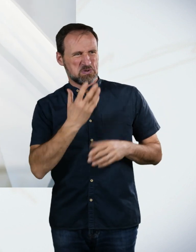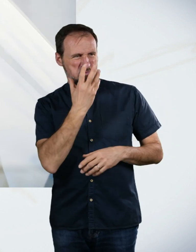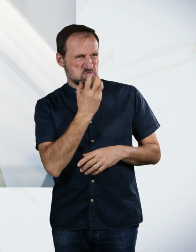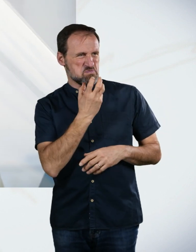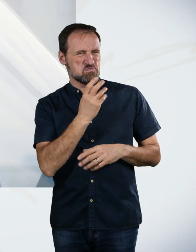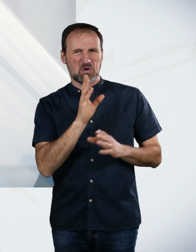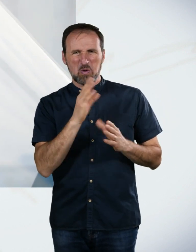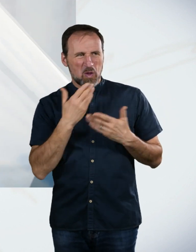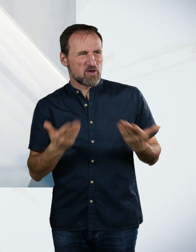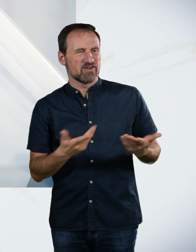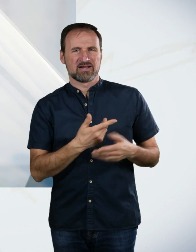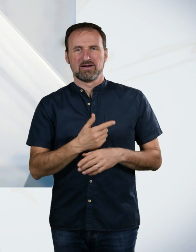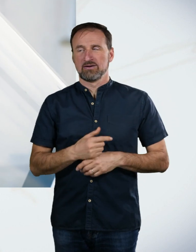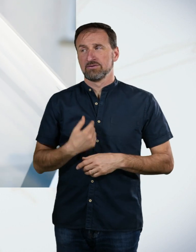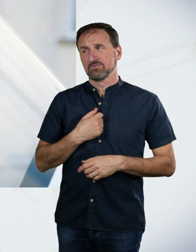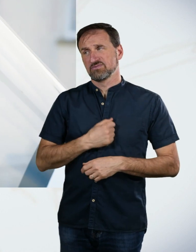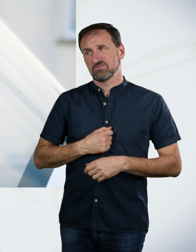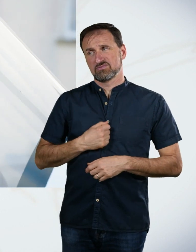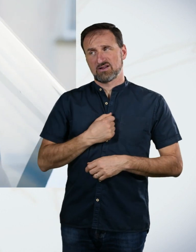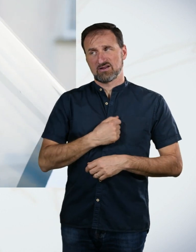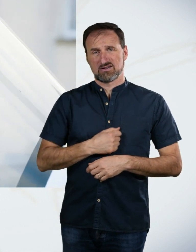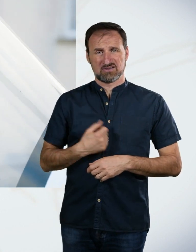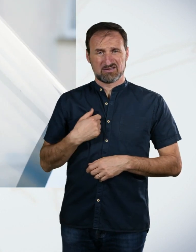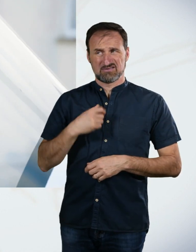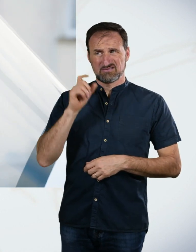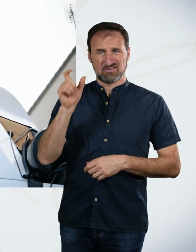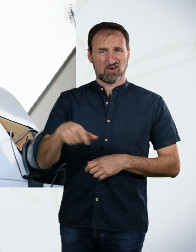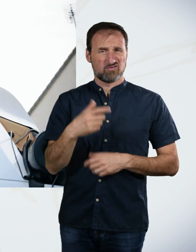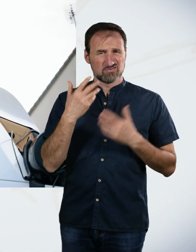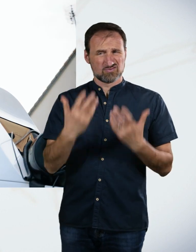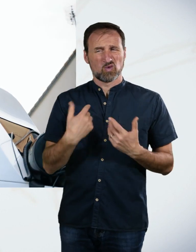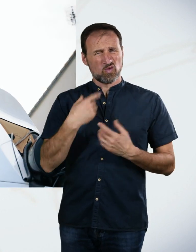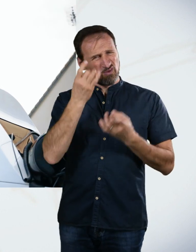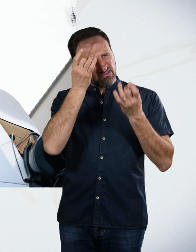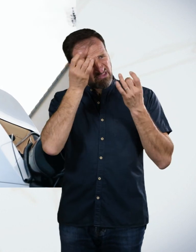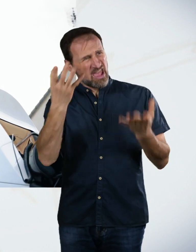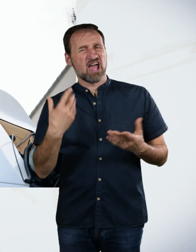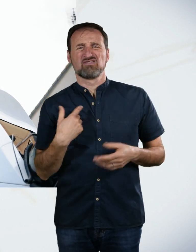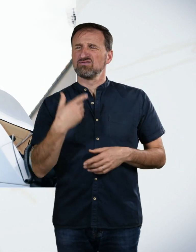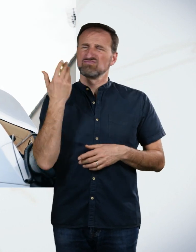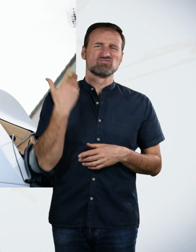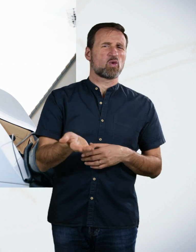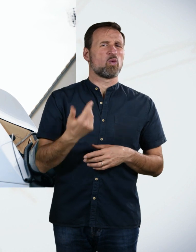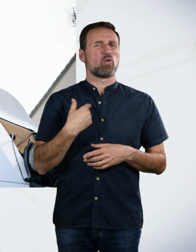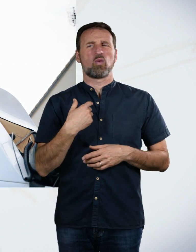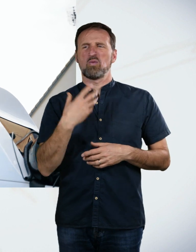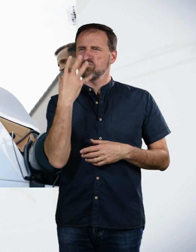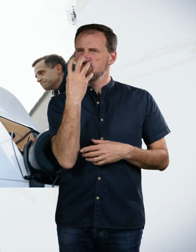weil ich so genervt bin, dass ich es nicht mehr verbergen kann. Und es kam dann dieser Augenblick, als das Team da stand und ich eine Zahl nennen musste.